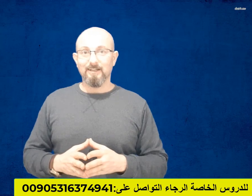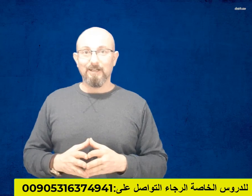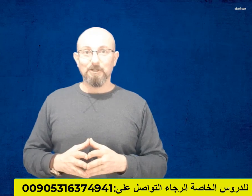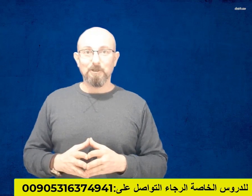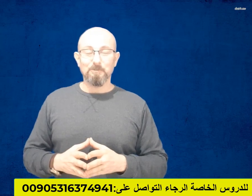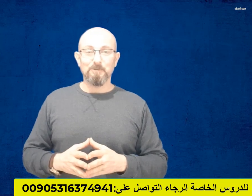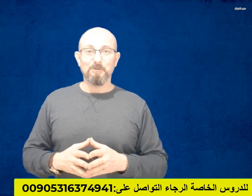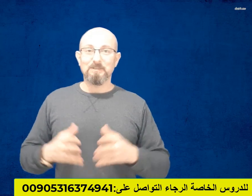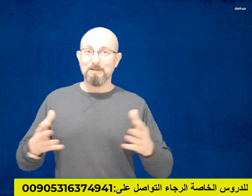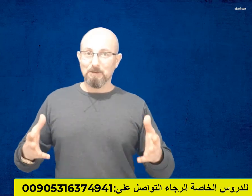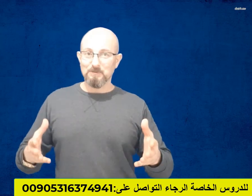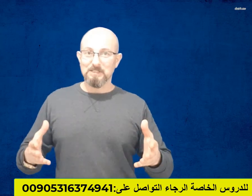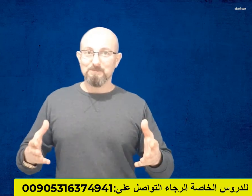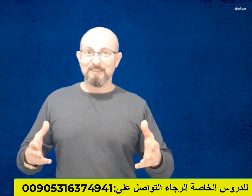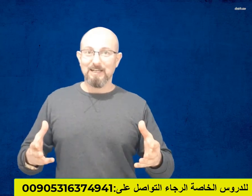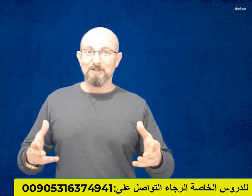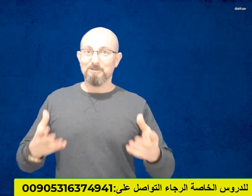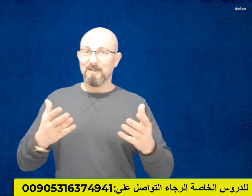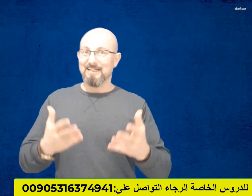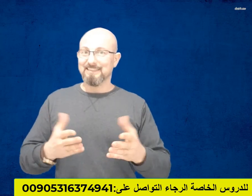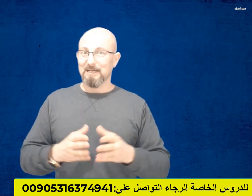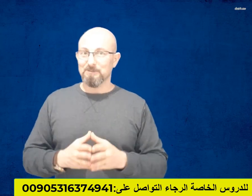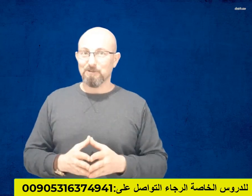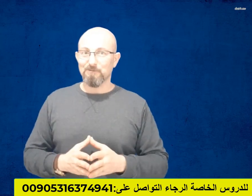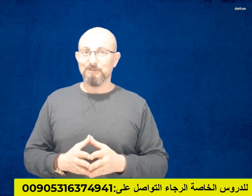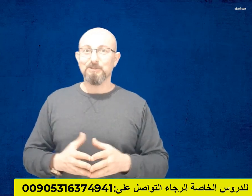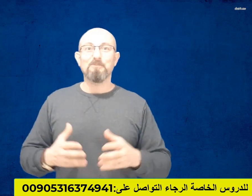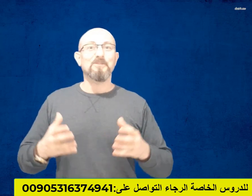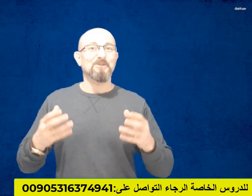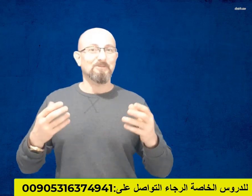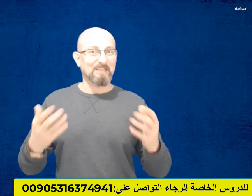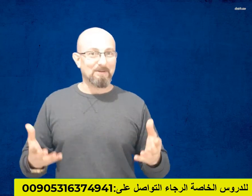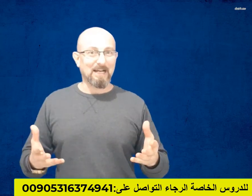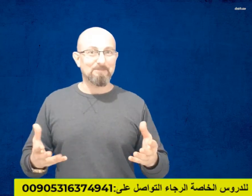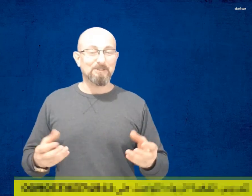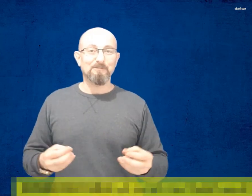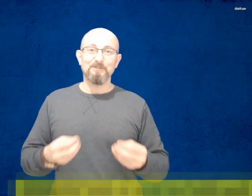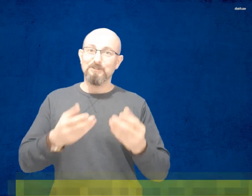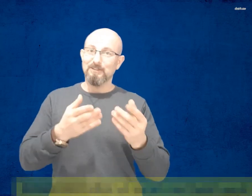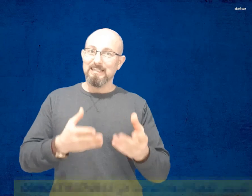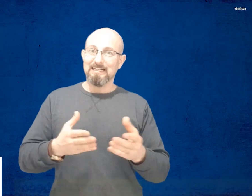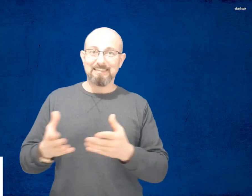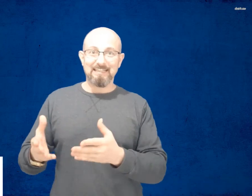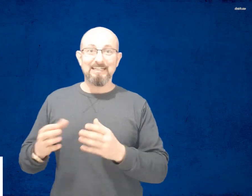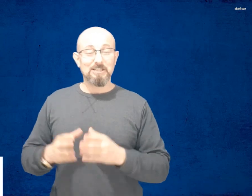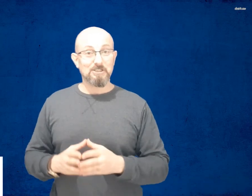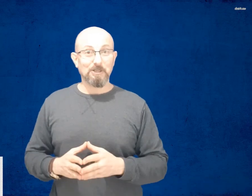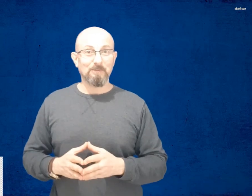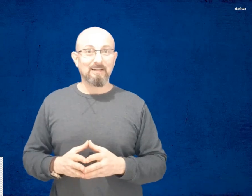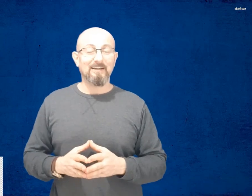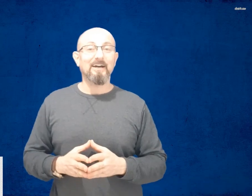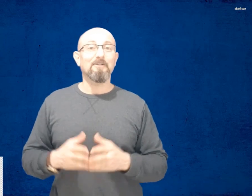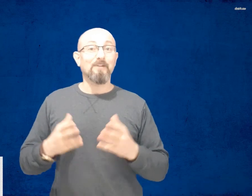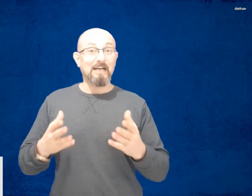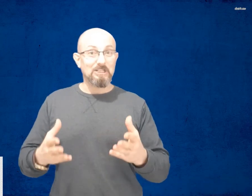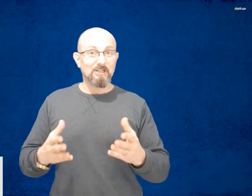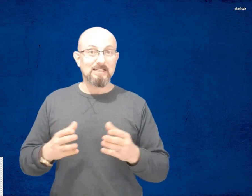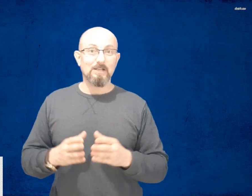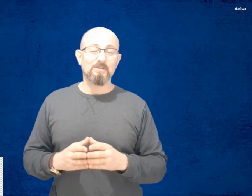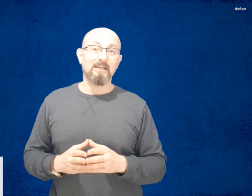اليوم ومدامك وصلت معنا لهون معنا أنت حبيت الفيديو ومدامك حبيت الفيديو حط لايك اشترك بالقناة وفعل الجرس ليوصلك